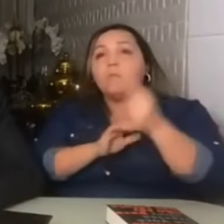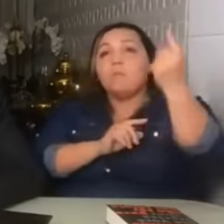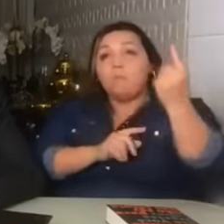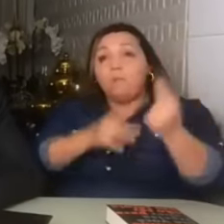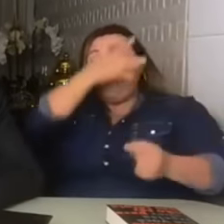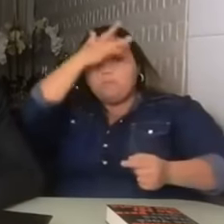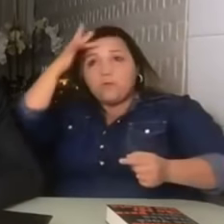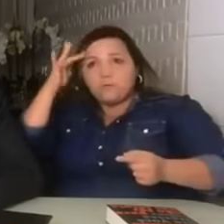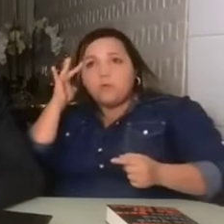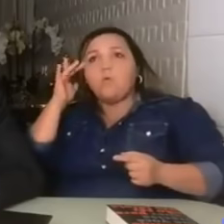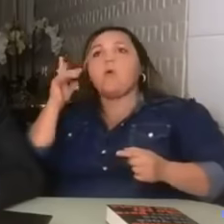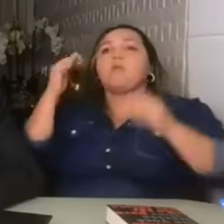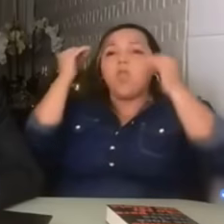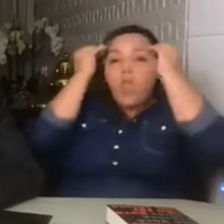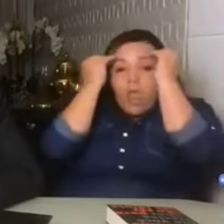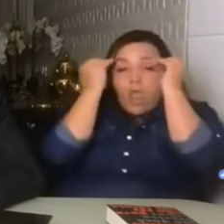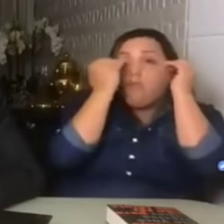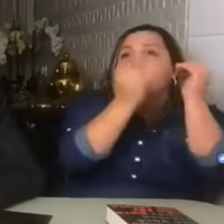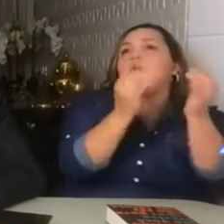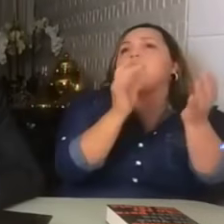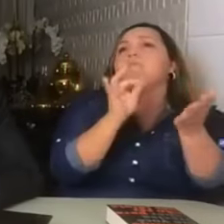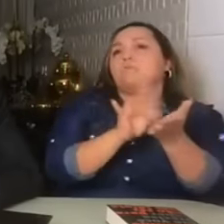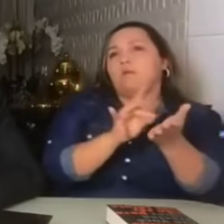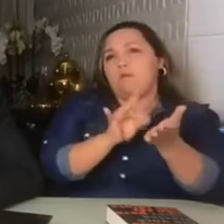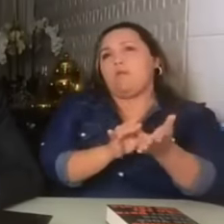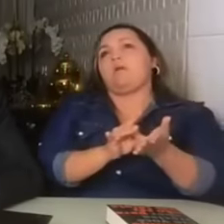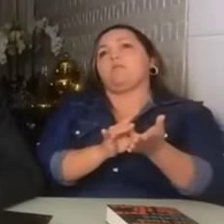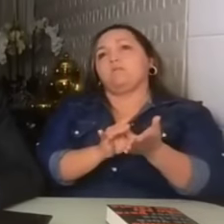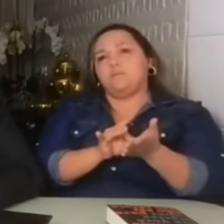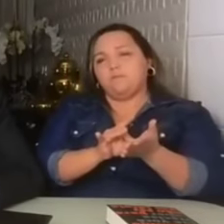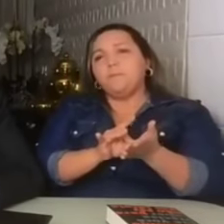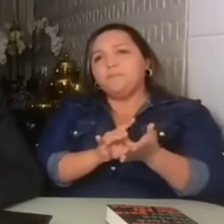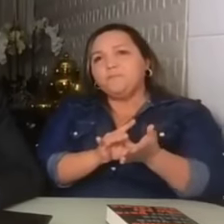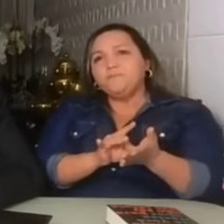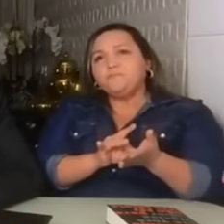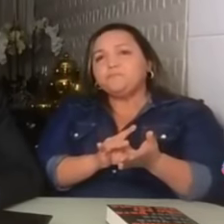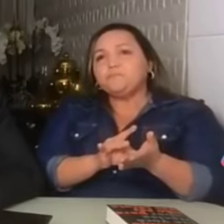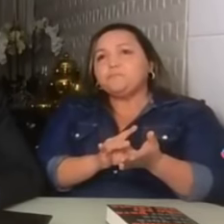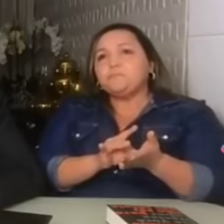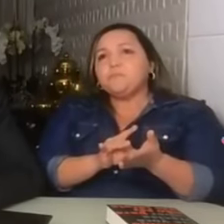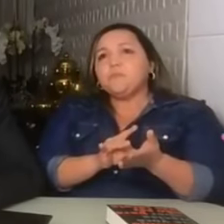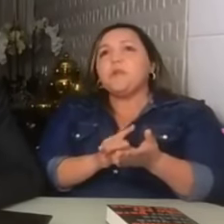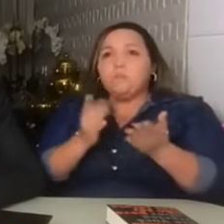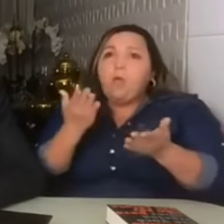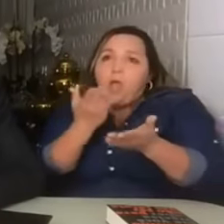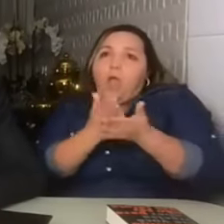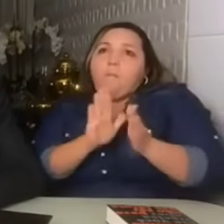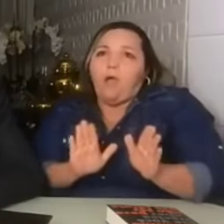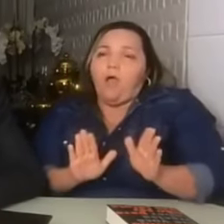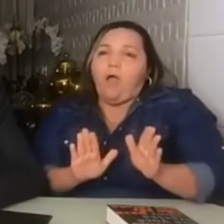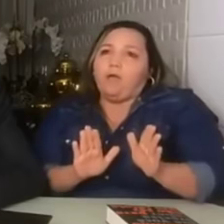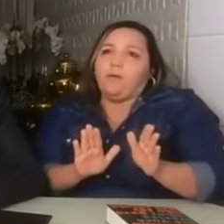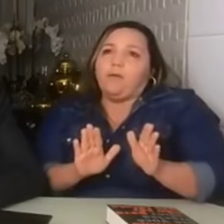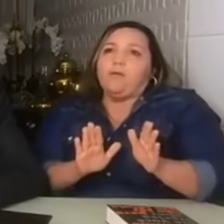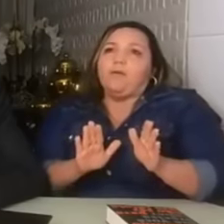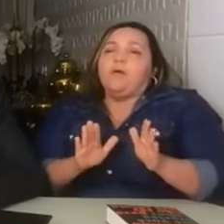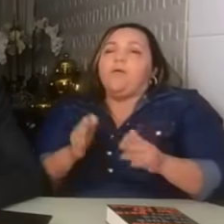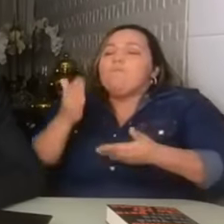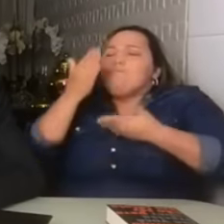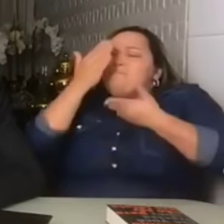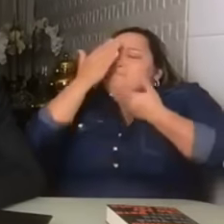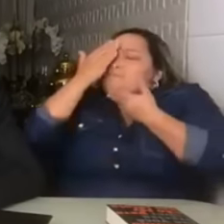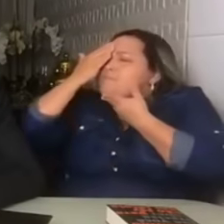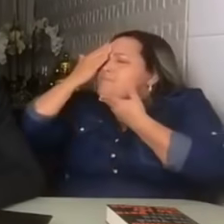com o devido respeito e consideração. Indo para o encerramento, meu muito